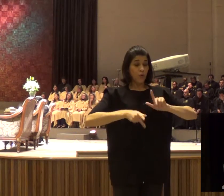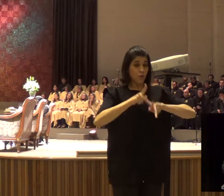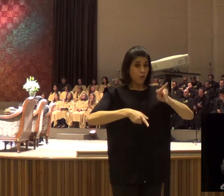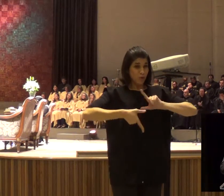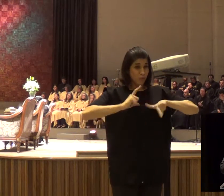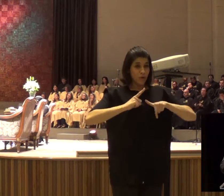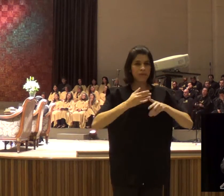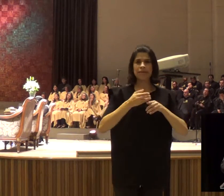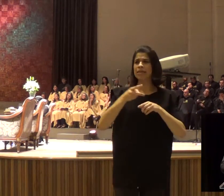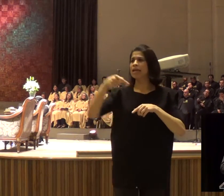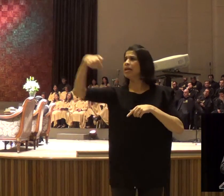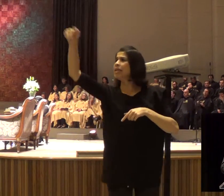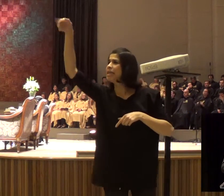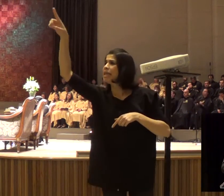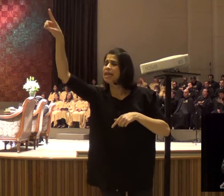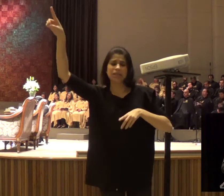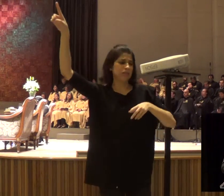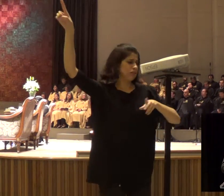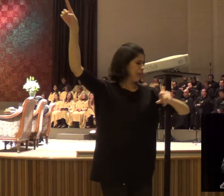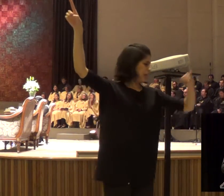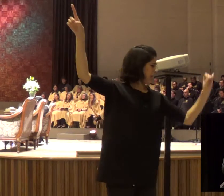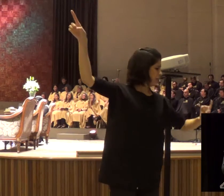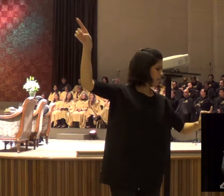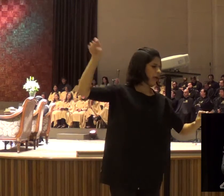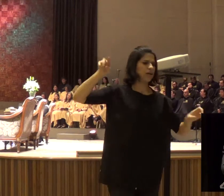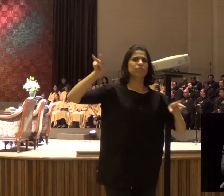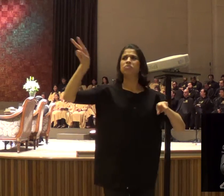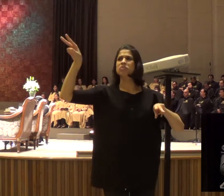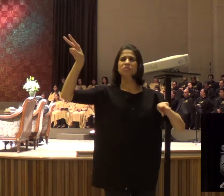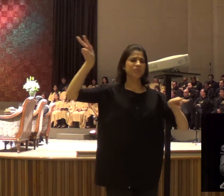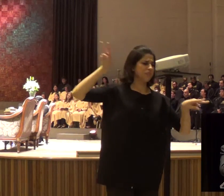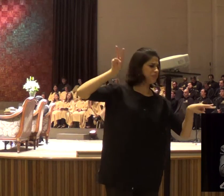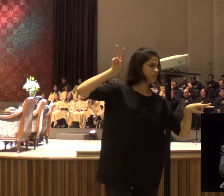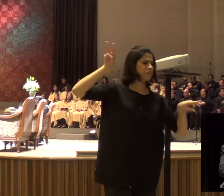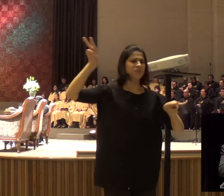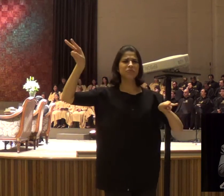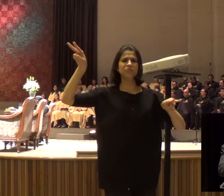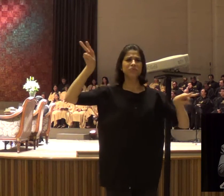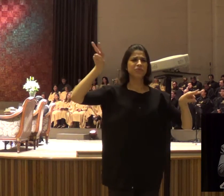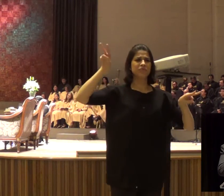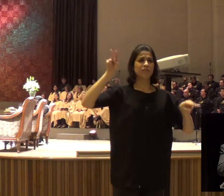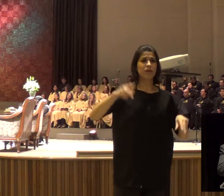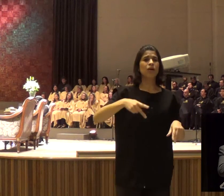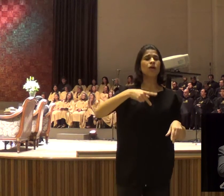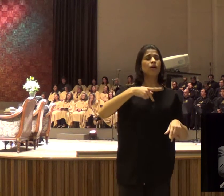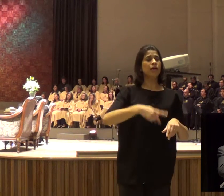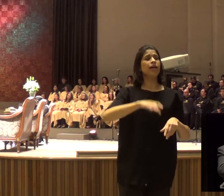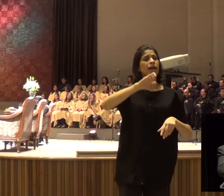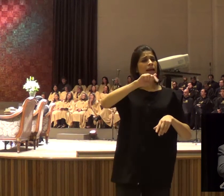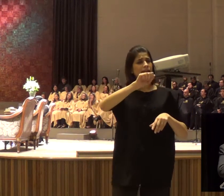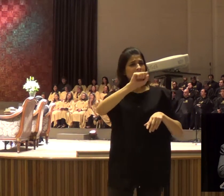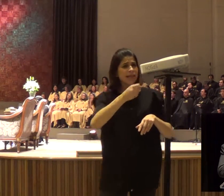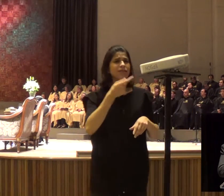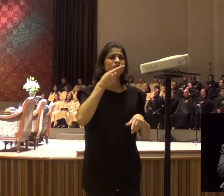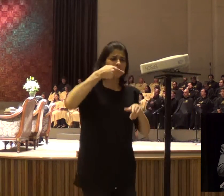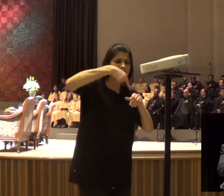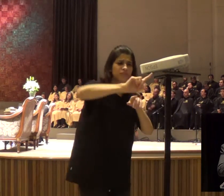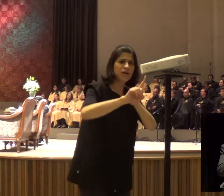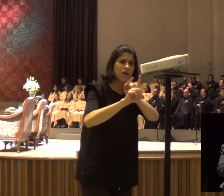do Senhor, para todo o povo, ele era o enviado de Deus, que gritava a palavra de